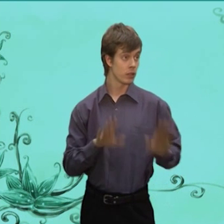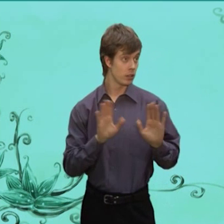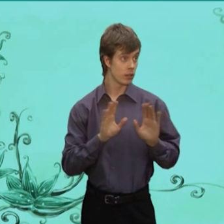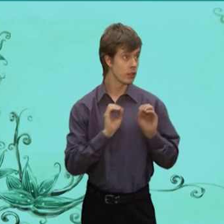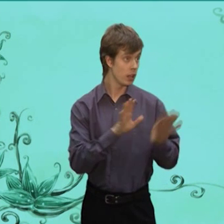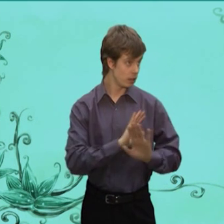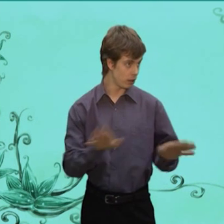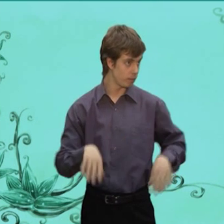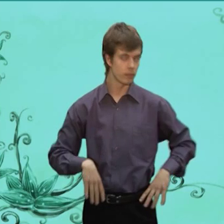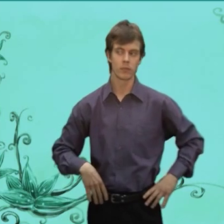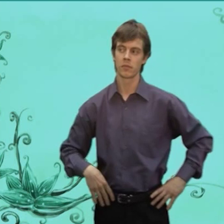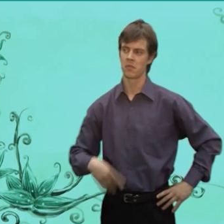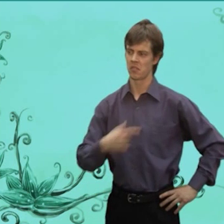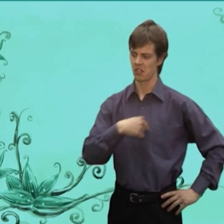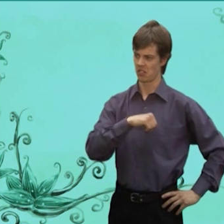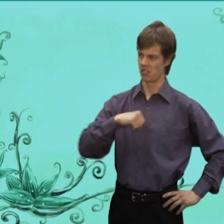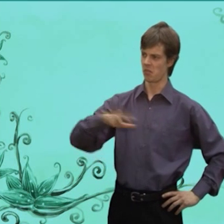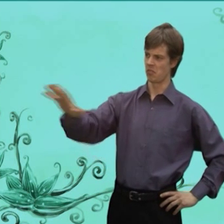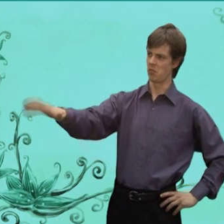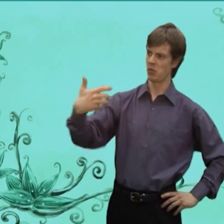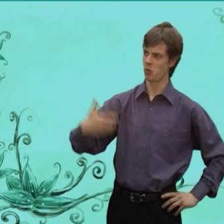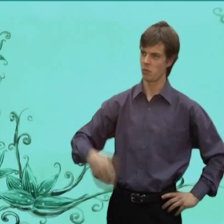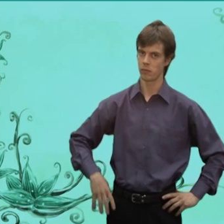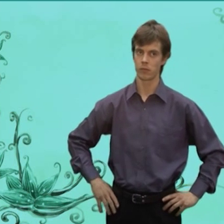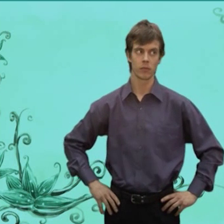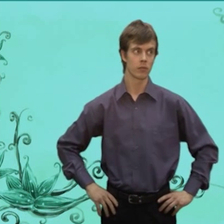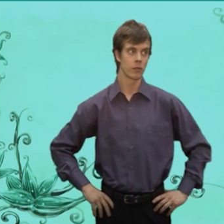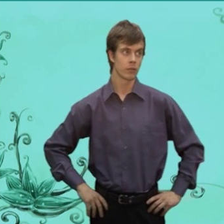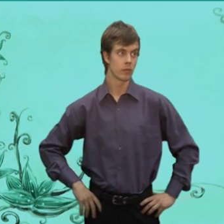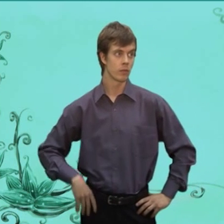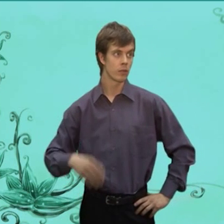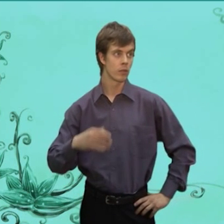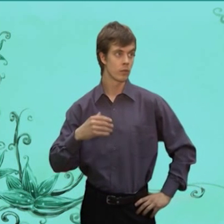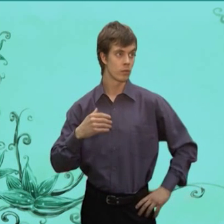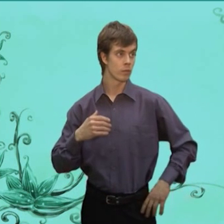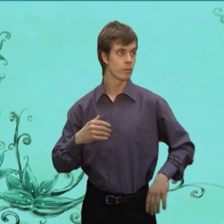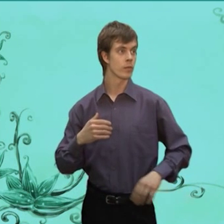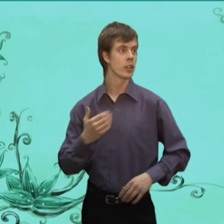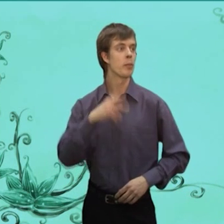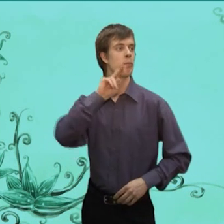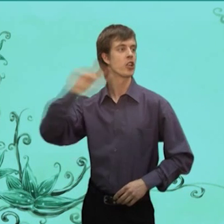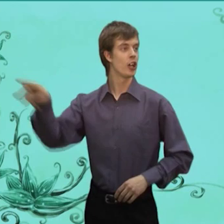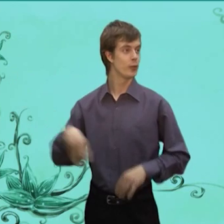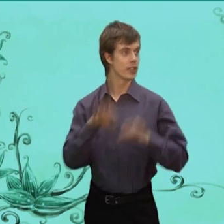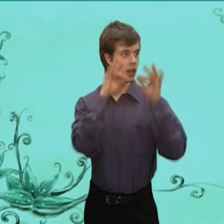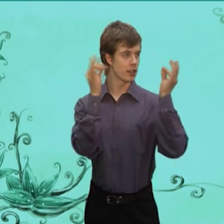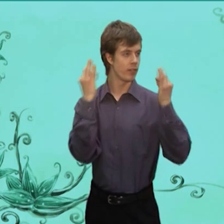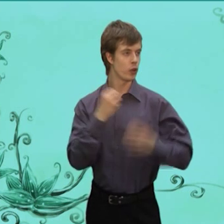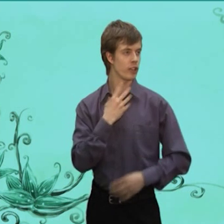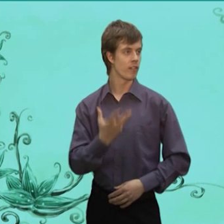Нет Не отдам Но я Сам Возьму А я Скажу Котофей